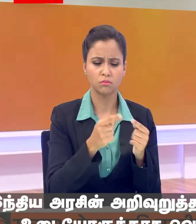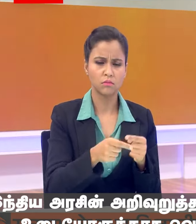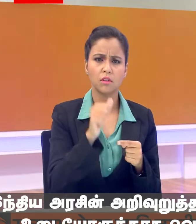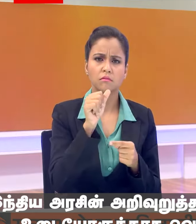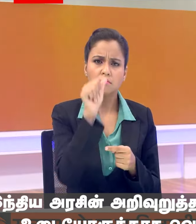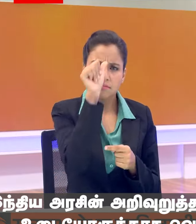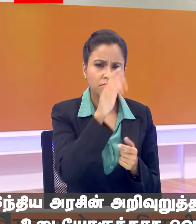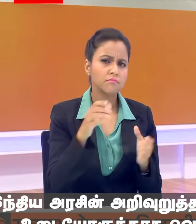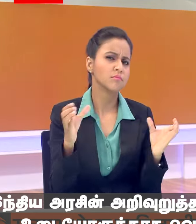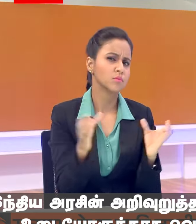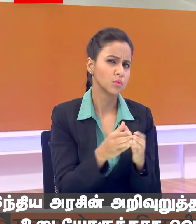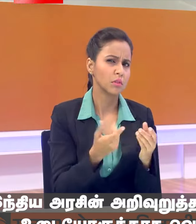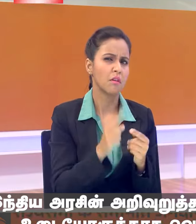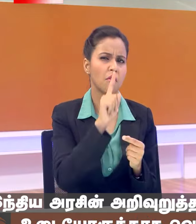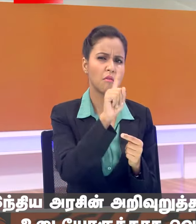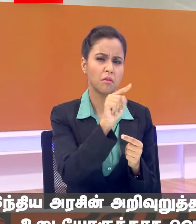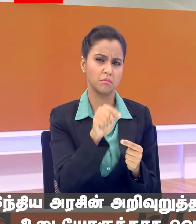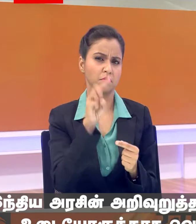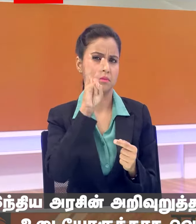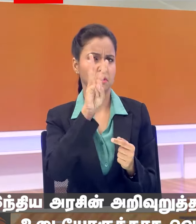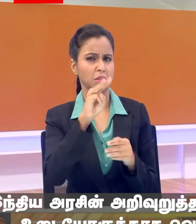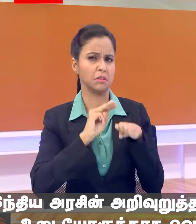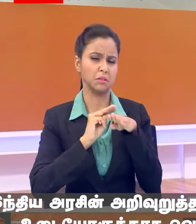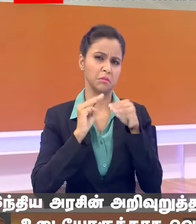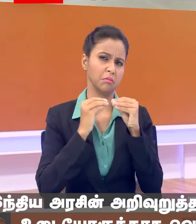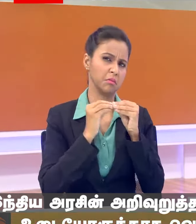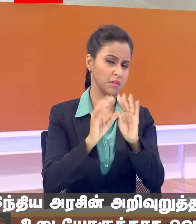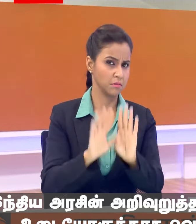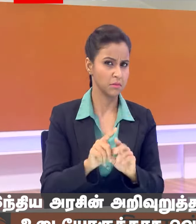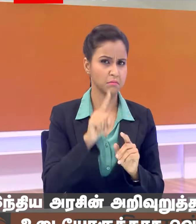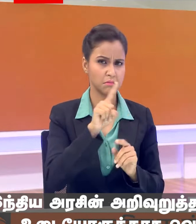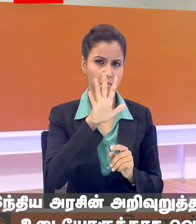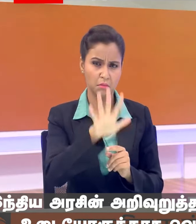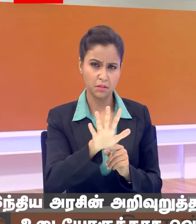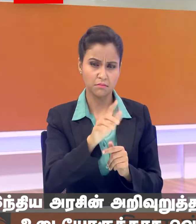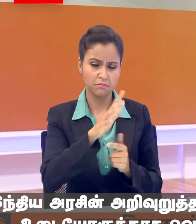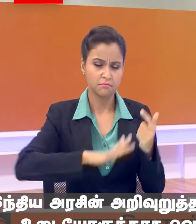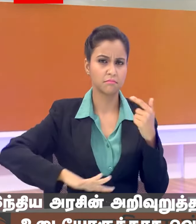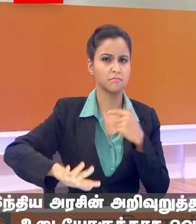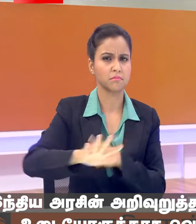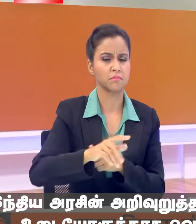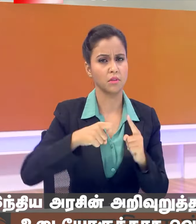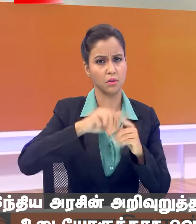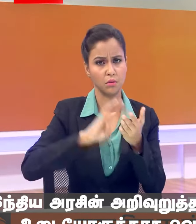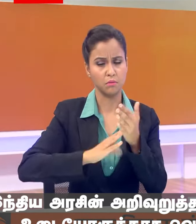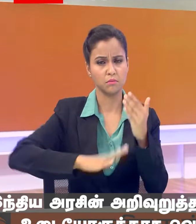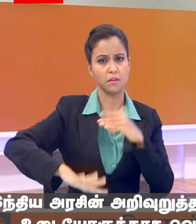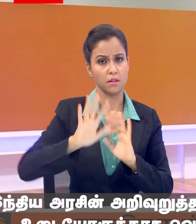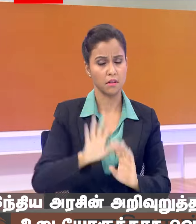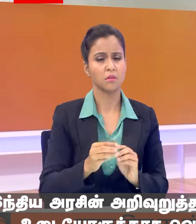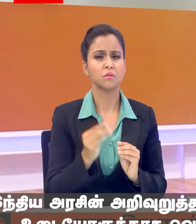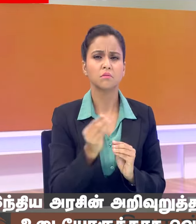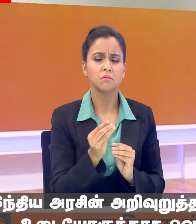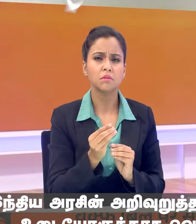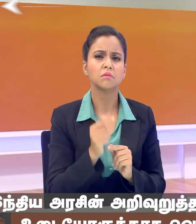है इसमें इसके आबादी 1.3 मिलियन है और 15,000 किलोमेटर इसका एरिया है तो उस हिसाब से